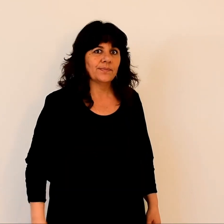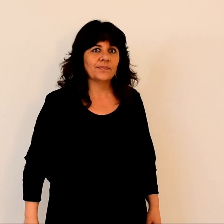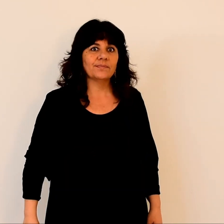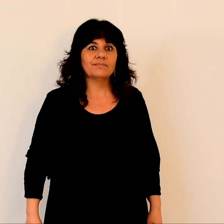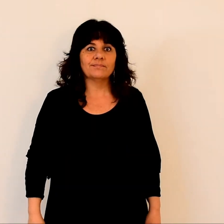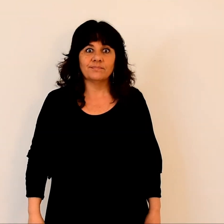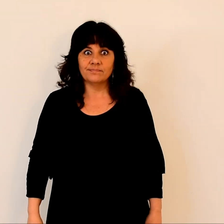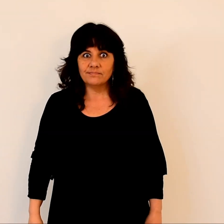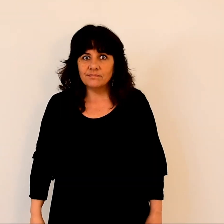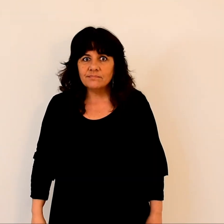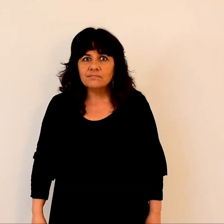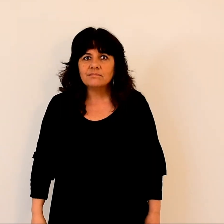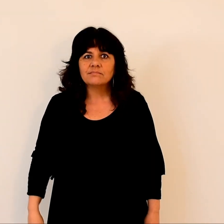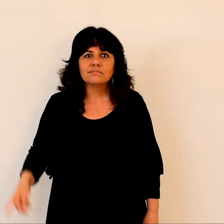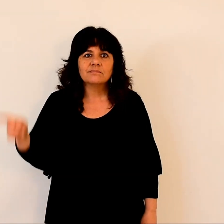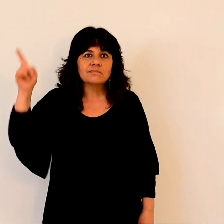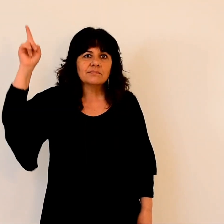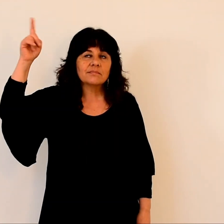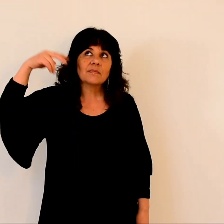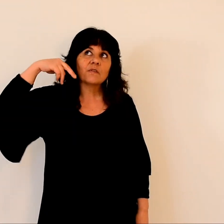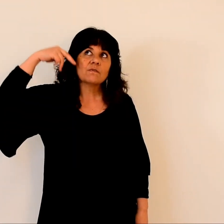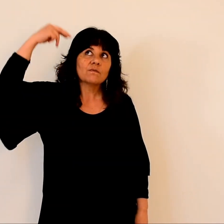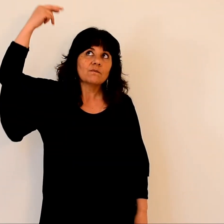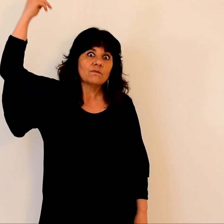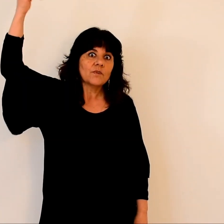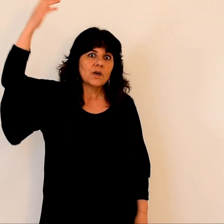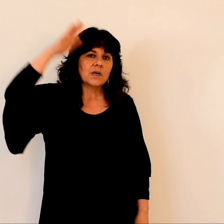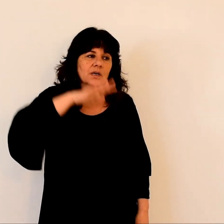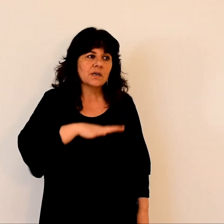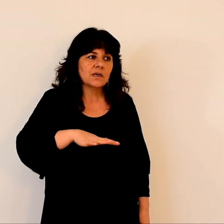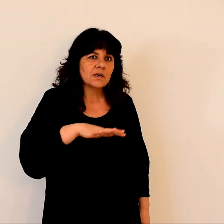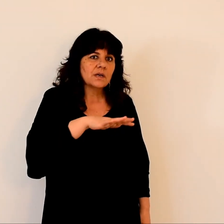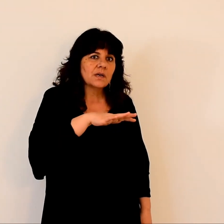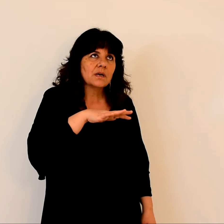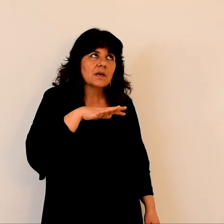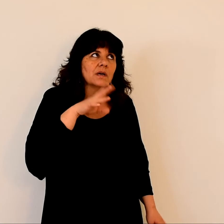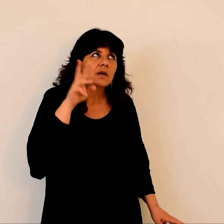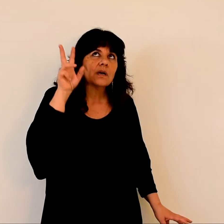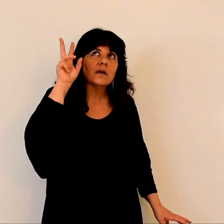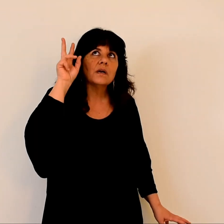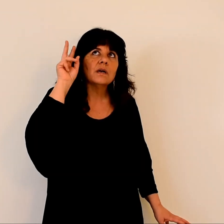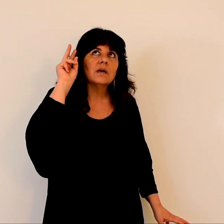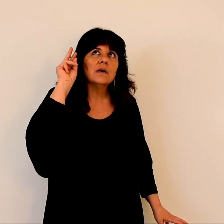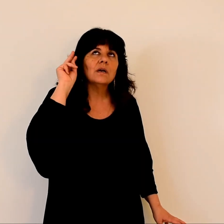Et pendant que la voix se faisait entendre, il n'y avait plus que Jésus seul.